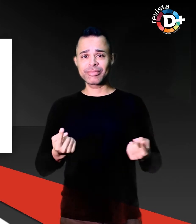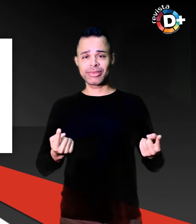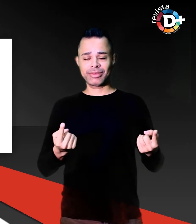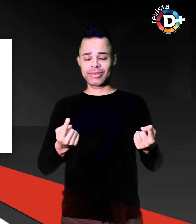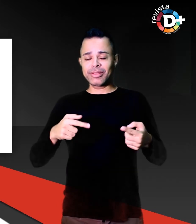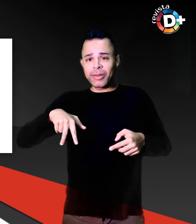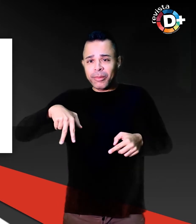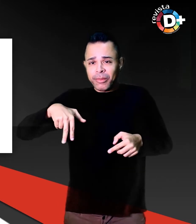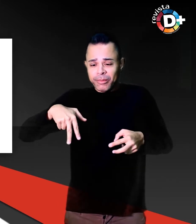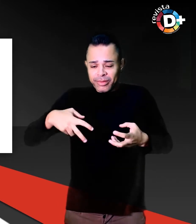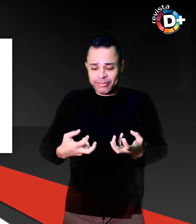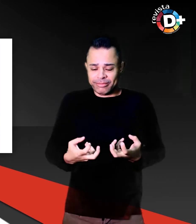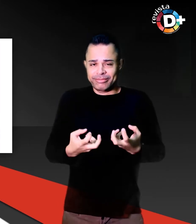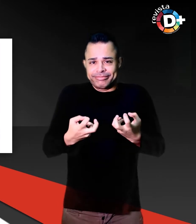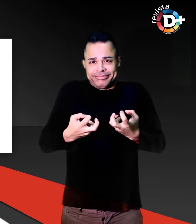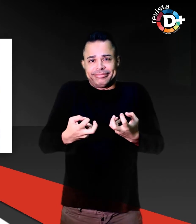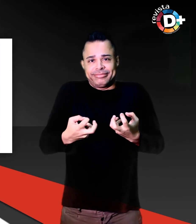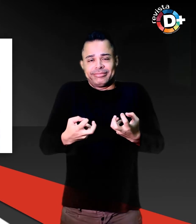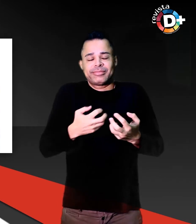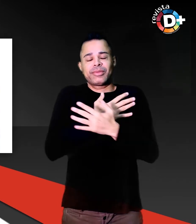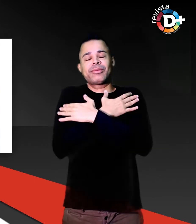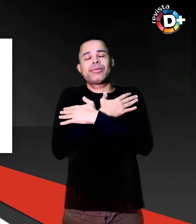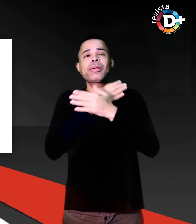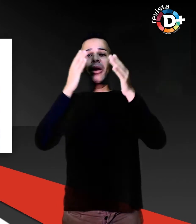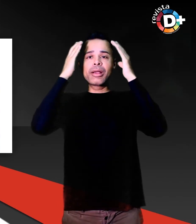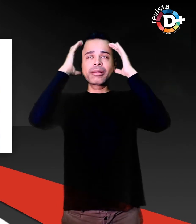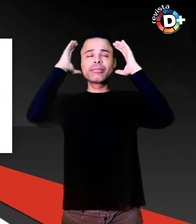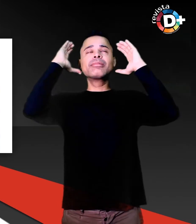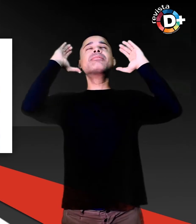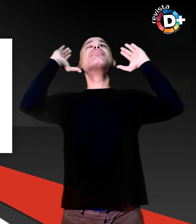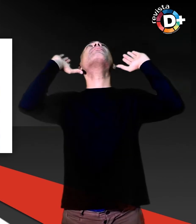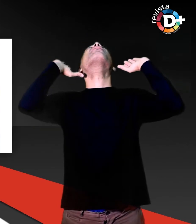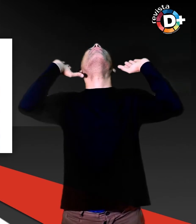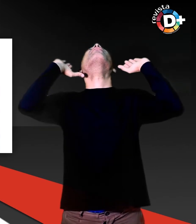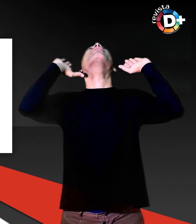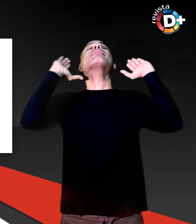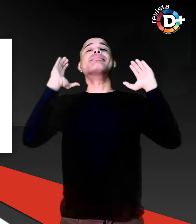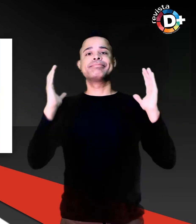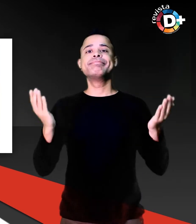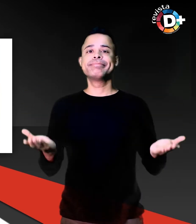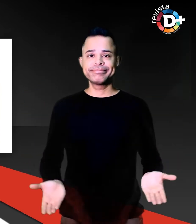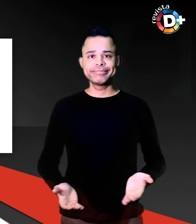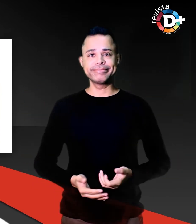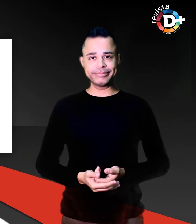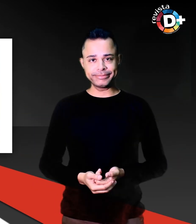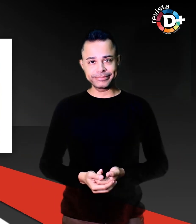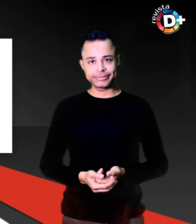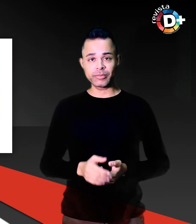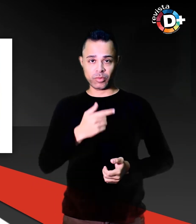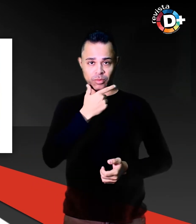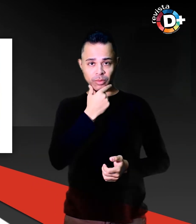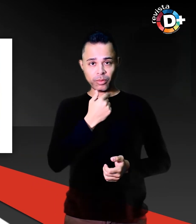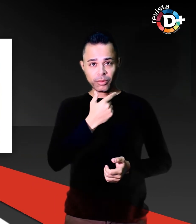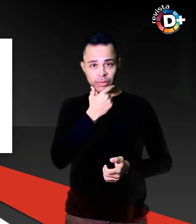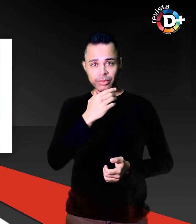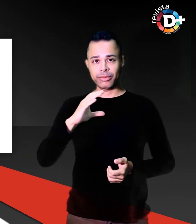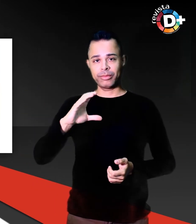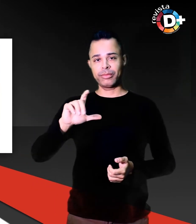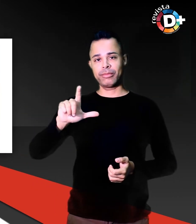peito e a cabeça totalmente virada para trás Cláudio Vieira de Oliveira 40